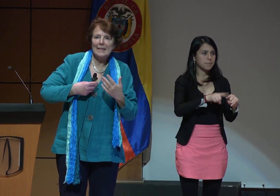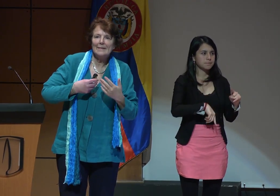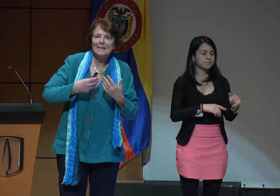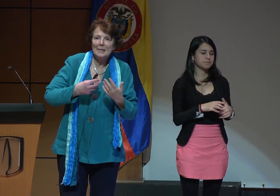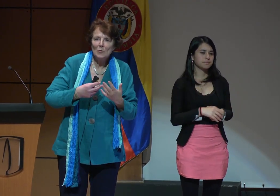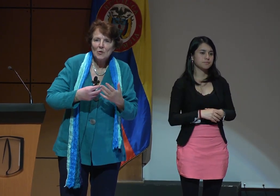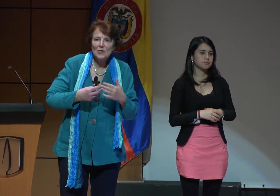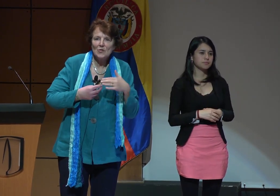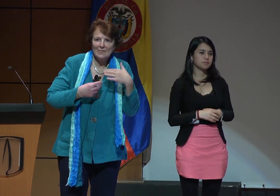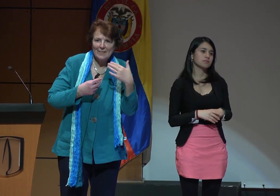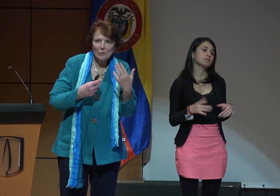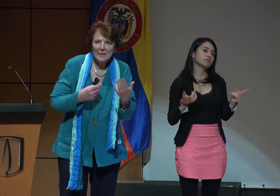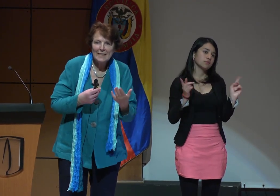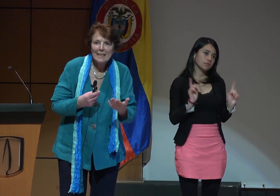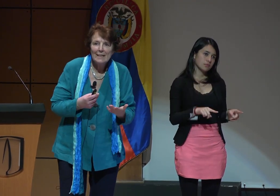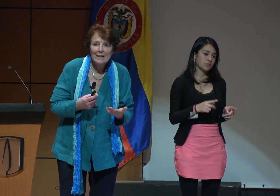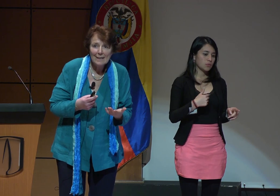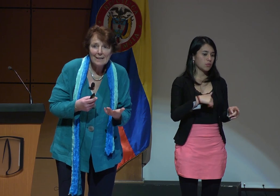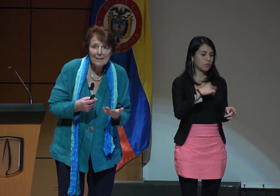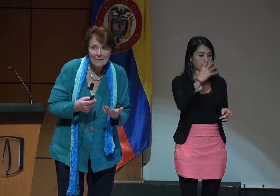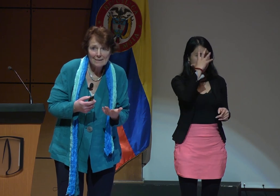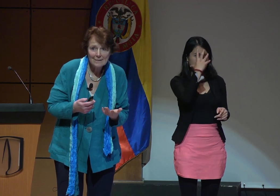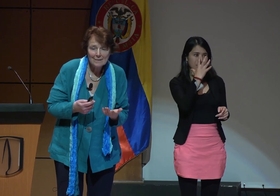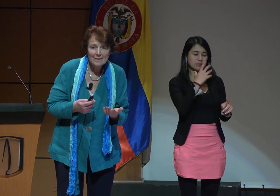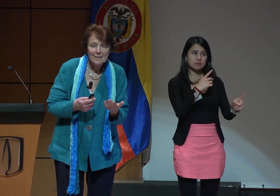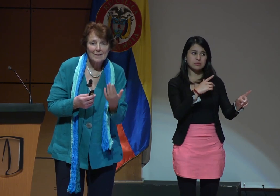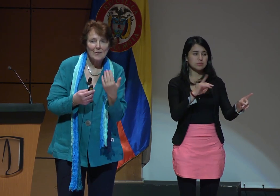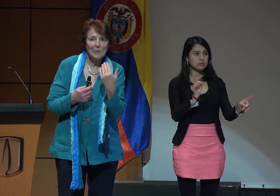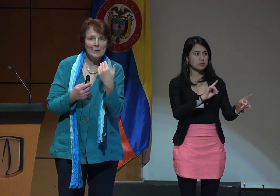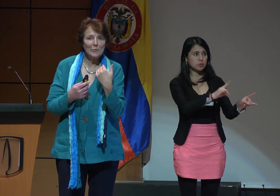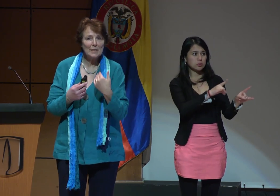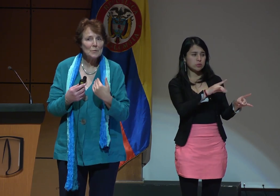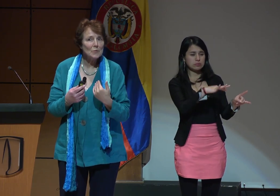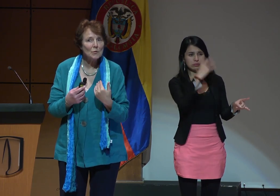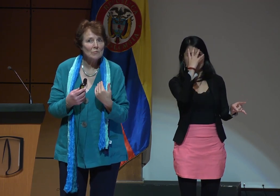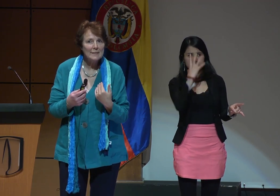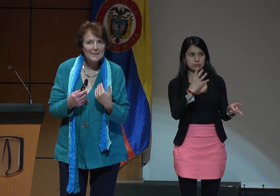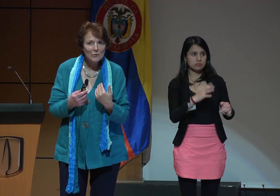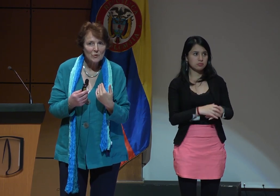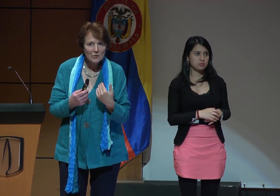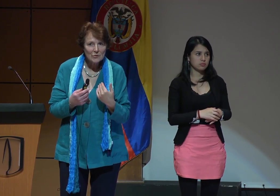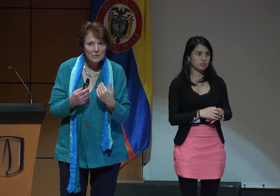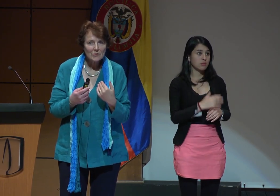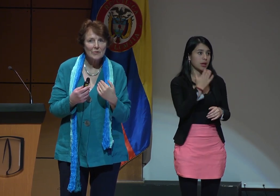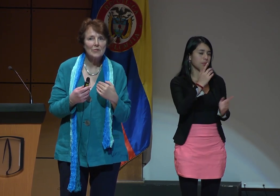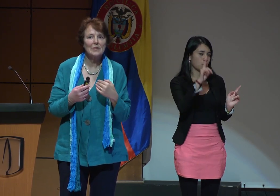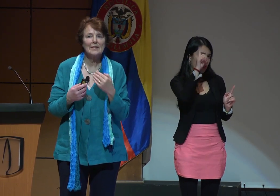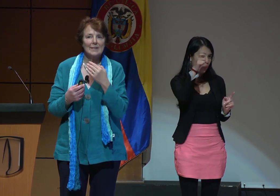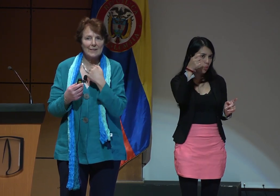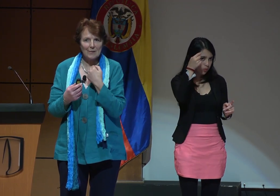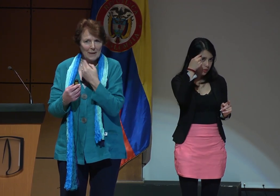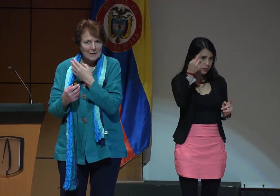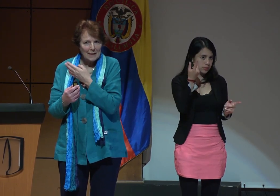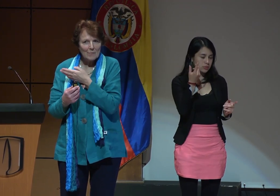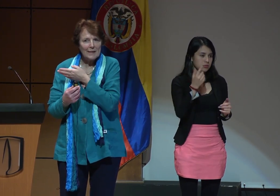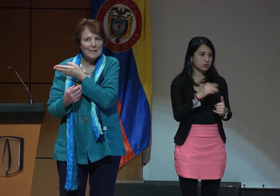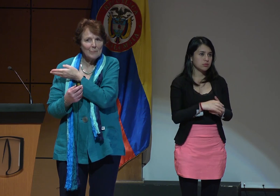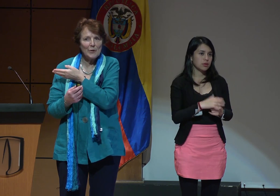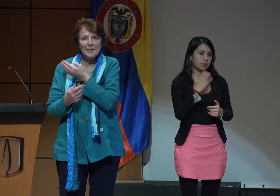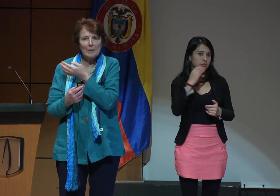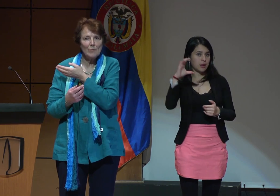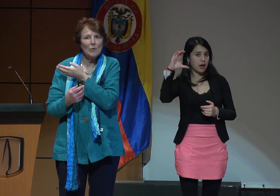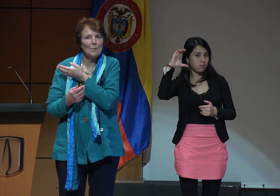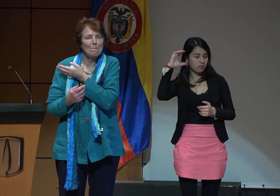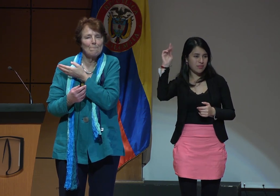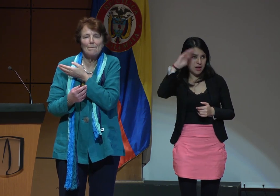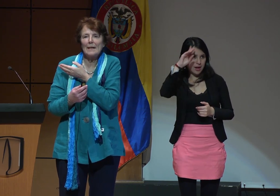También tenemos vergüenza ajena cuando nuestros gobiernos en Alemania